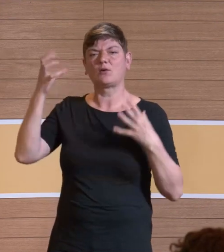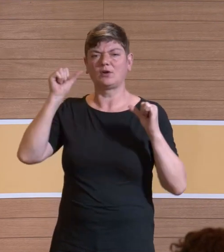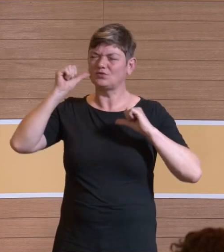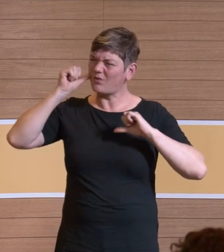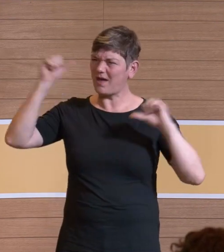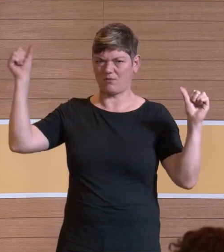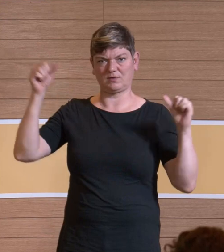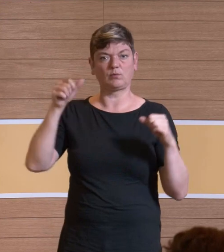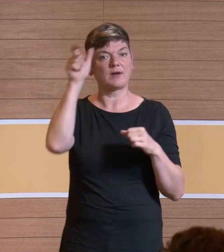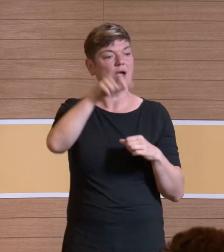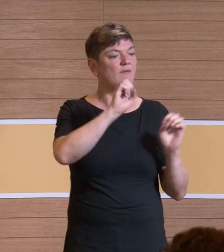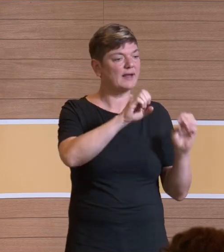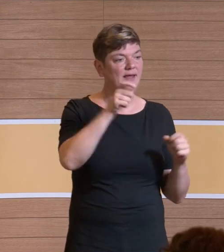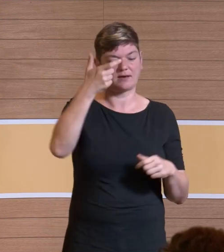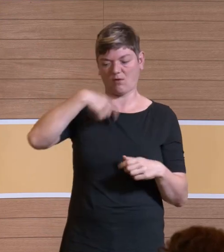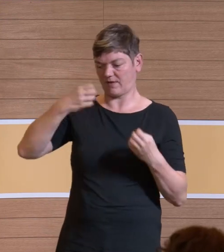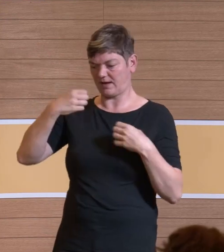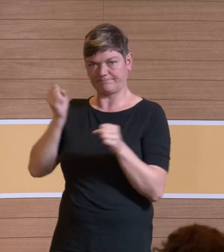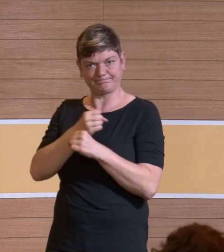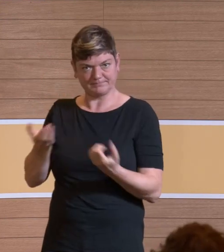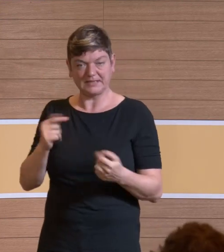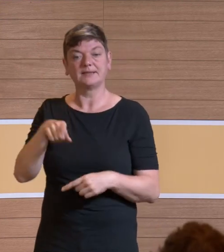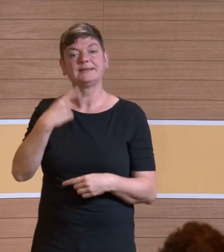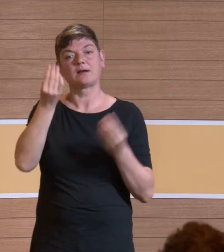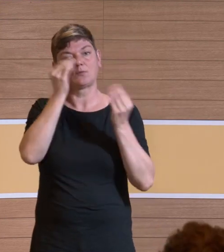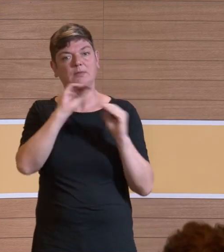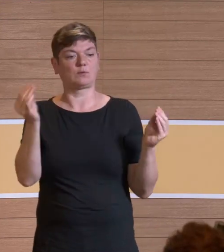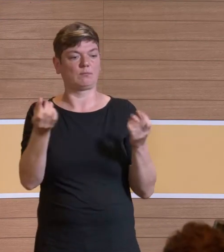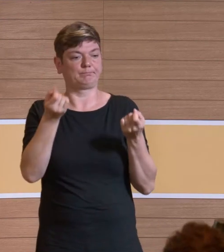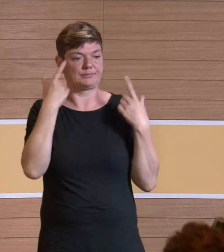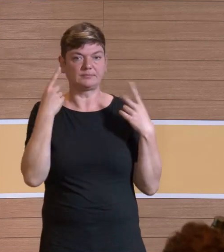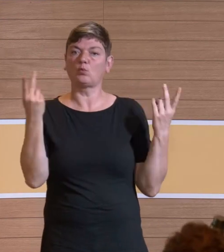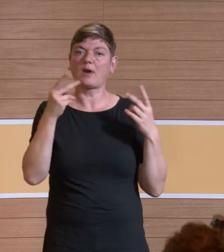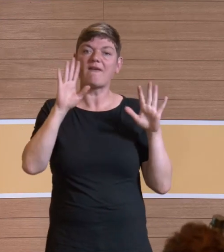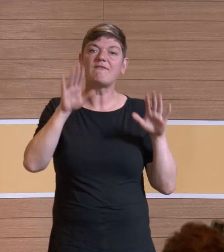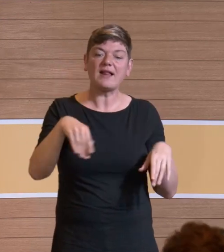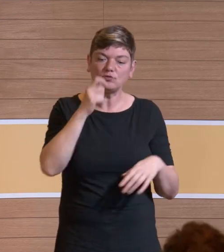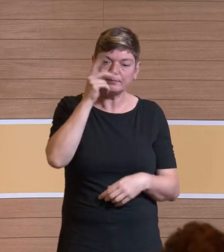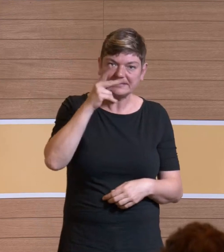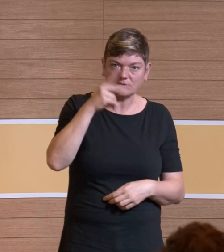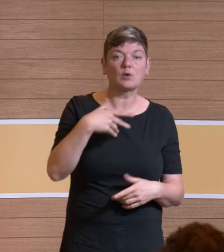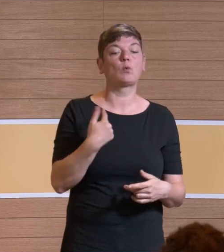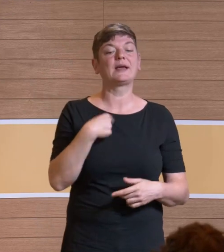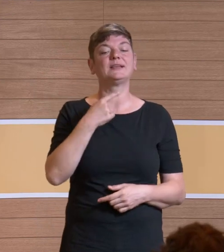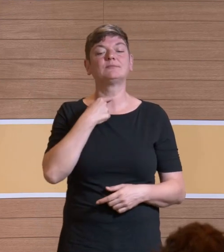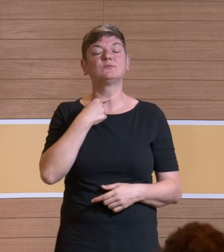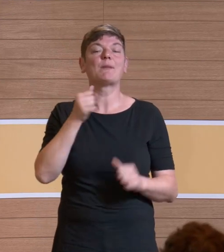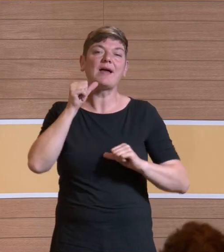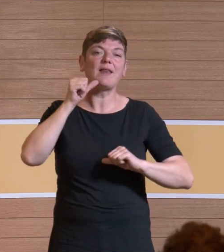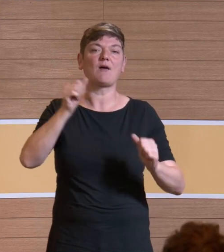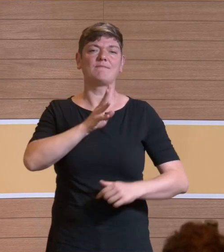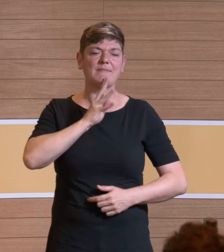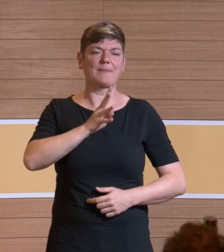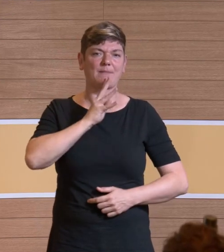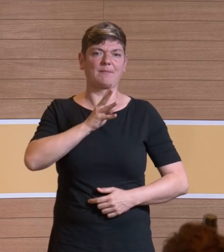nicht verständlich machen kann, dann kommen die Informationen nicht an oder falsch an. Oder aber ich muss lauter reden. Das heißt, in der Akustik gibt es so